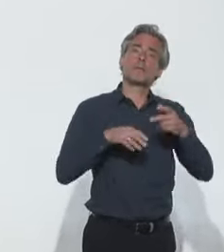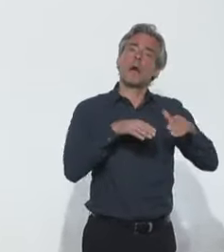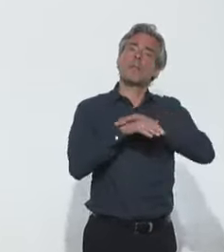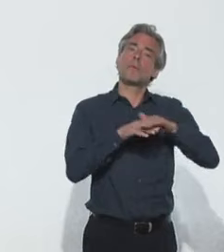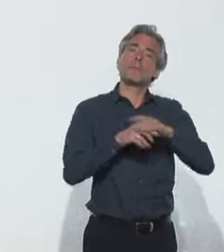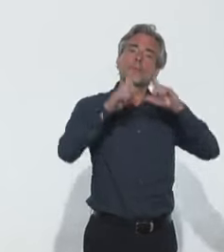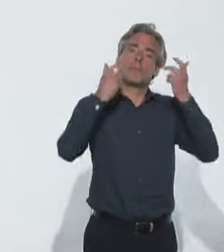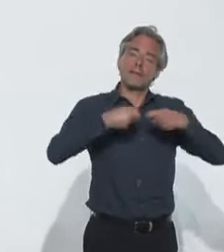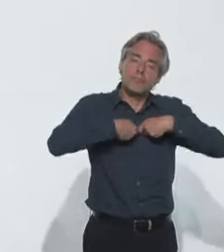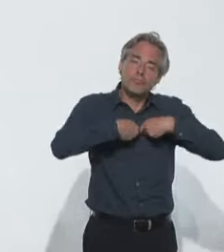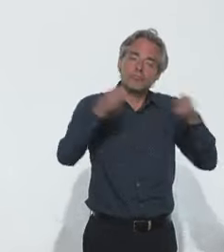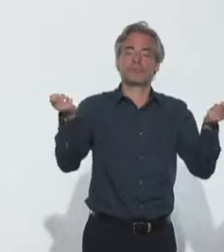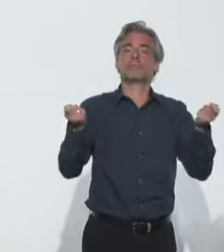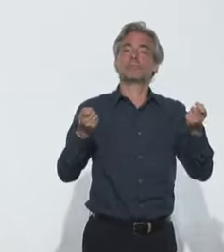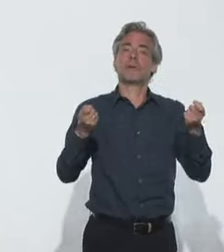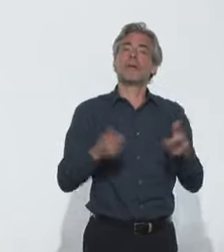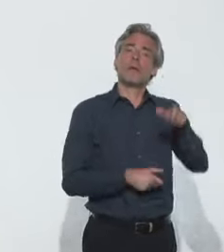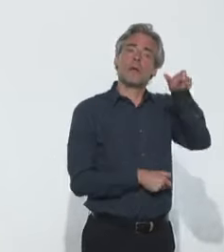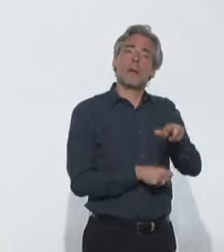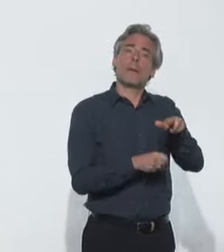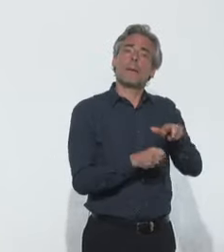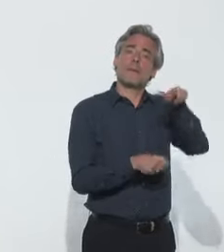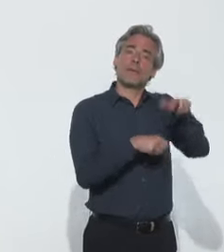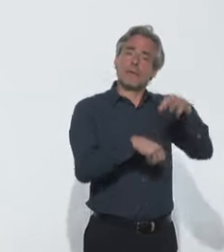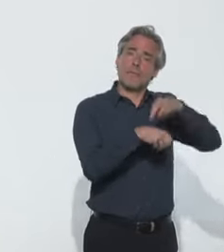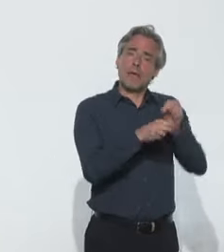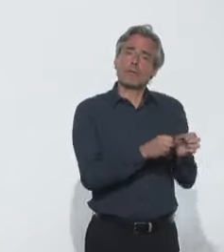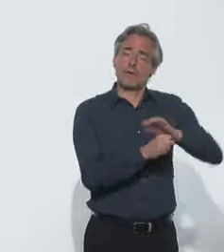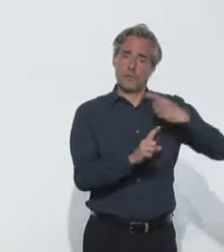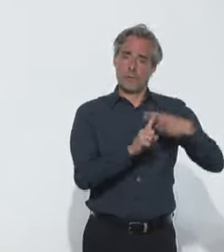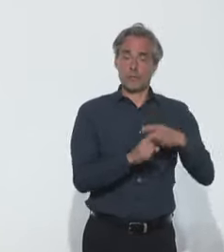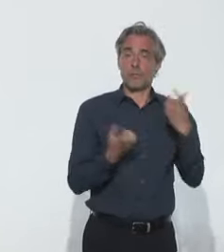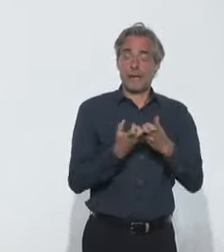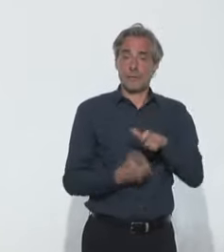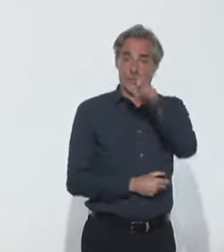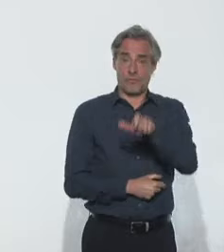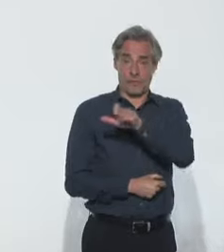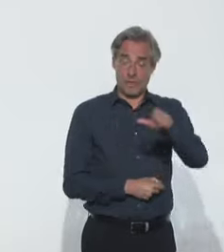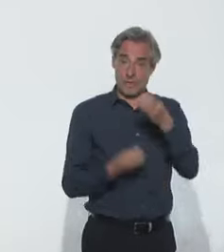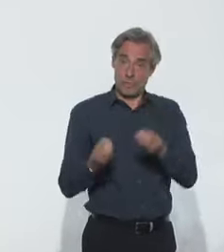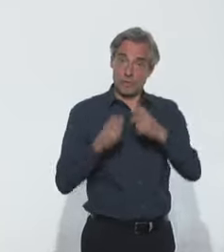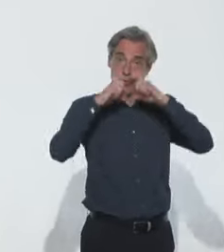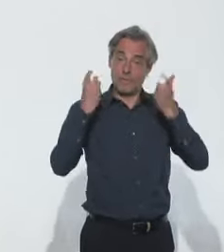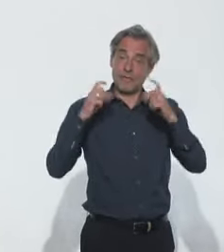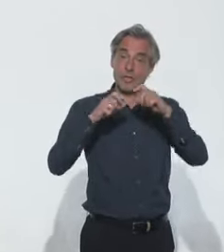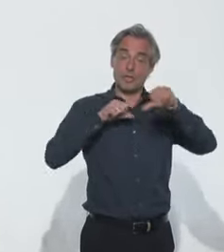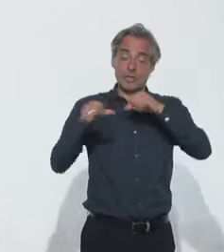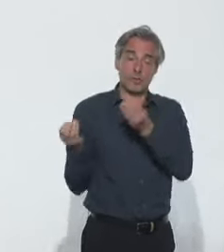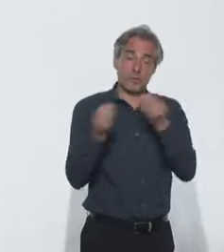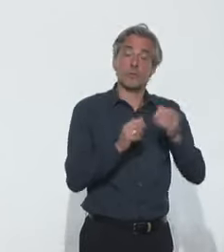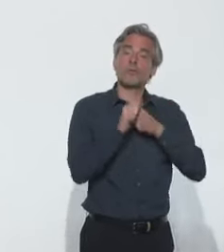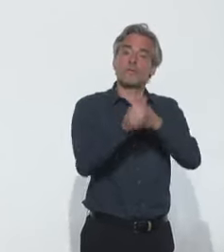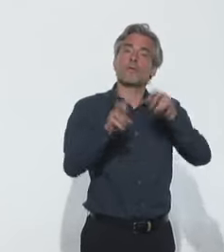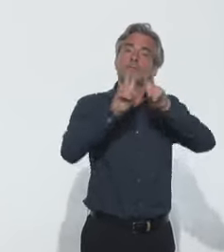de distribution de masques. Qu'en est-il des malades Covid plus ? Est-ce que les pharmaciens peuvent, oui ou non, leur délivrer des masques chirurgicaux sur